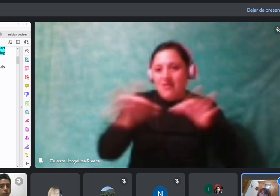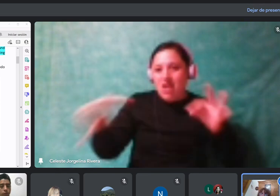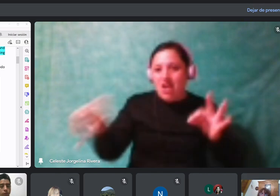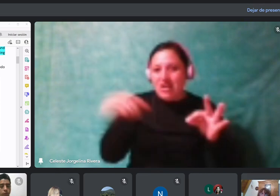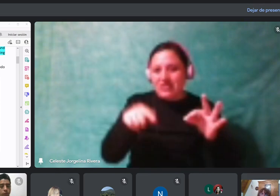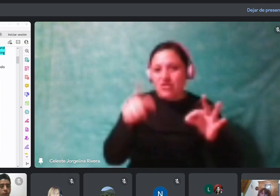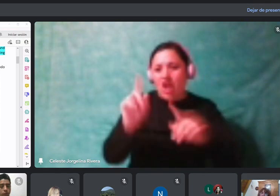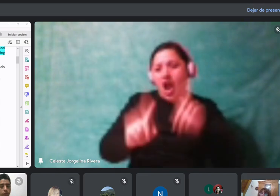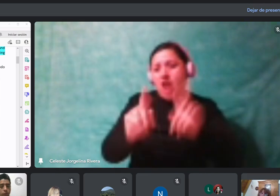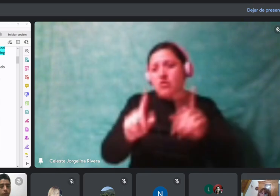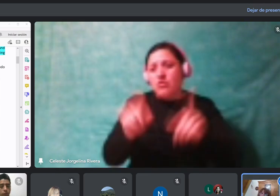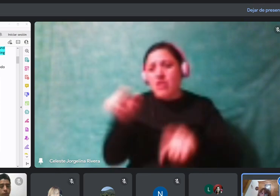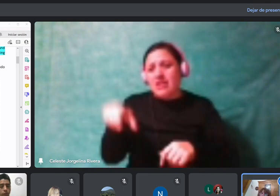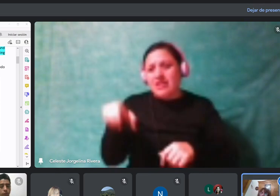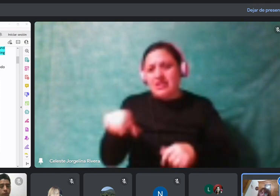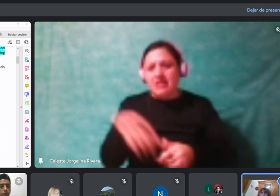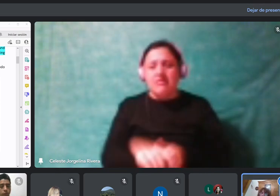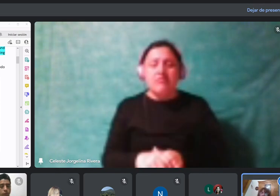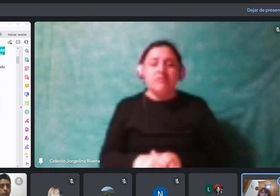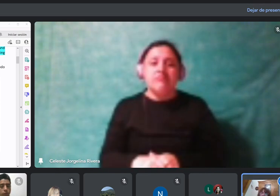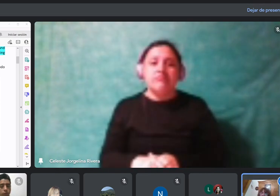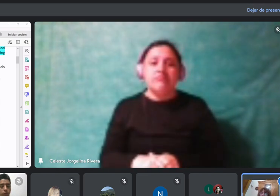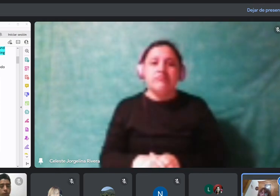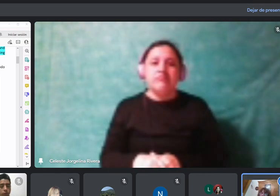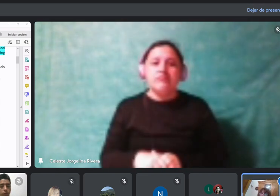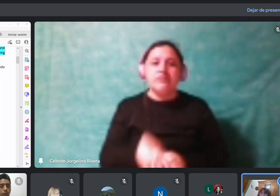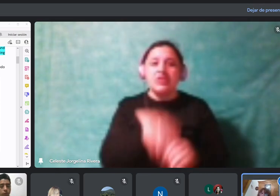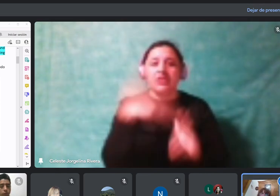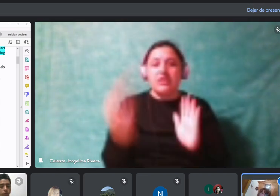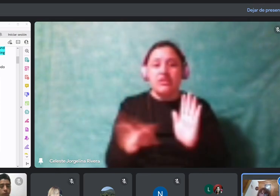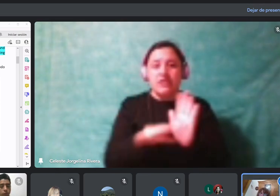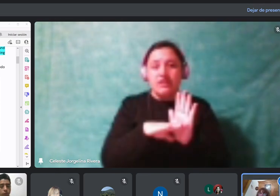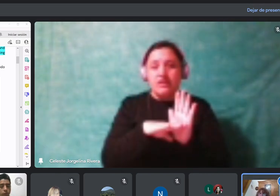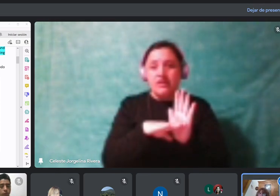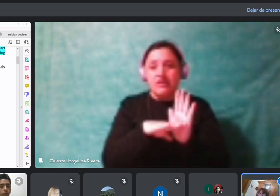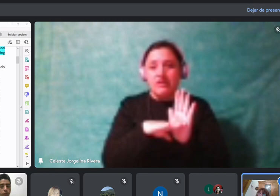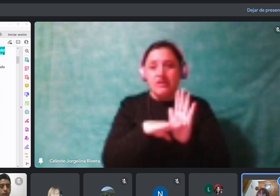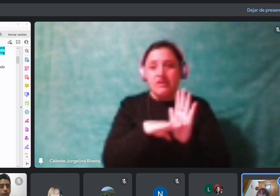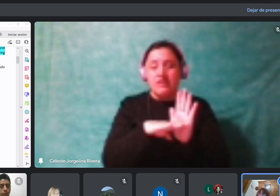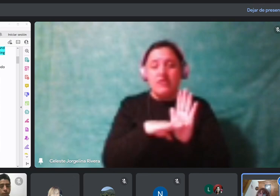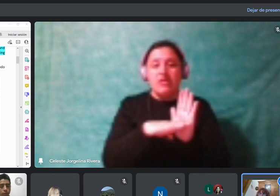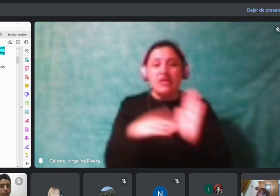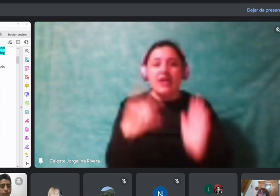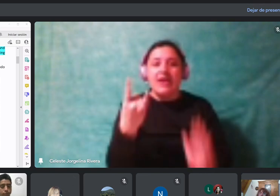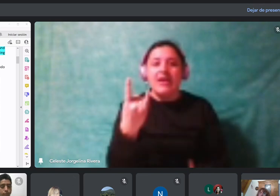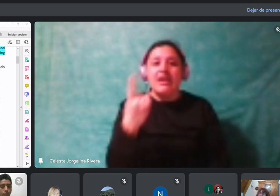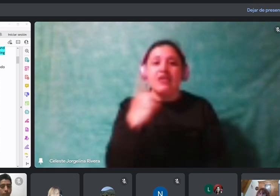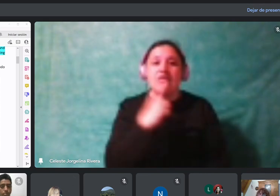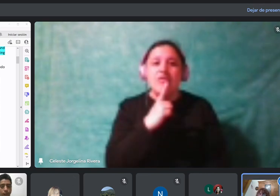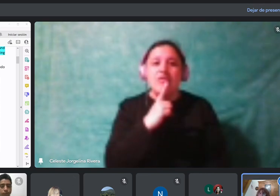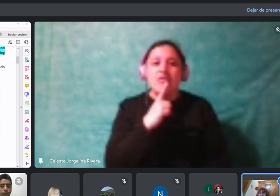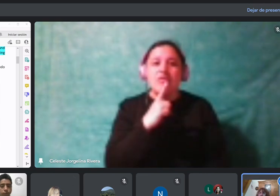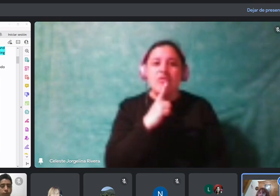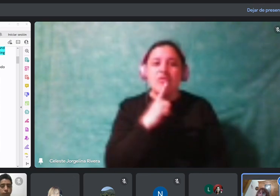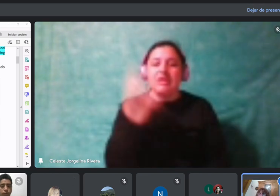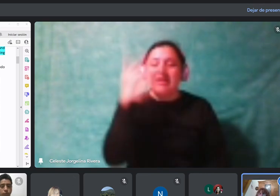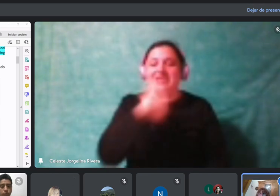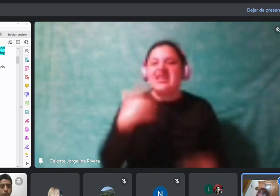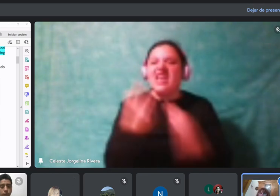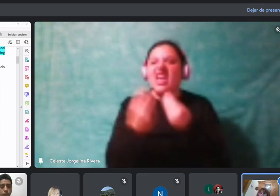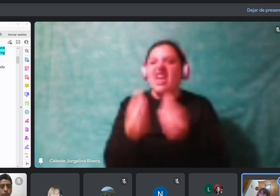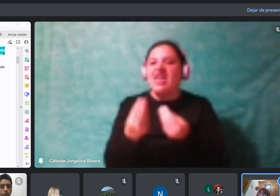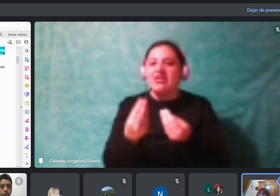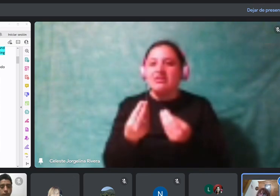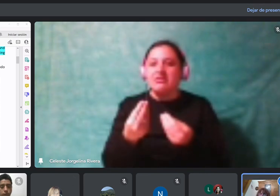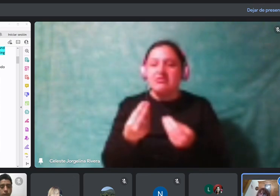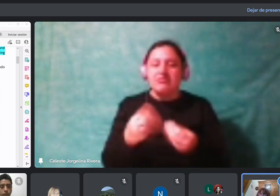Ajá. Bien. Win, ¿qué era? Es preposición. Bien. Infrastructure.